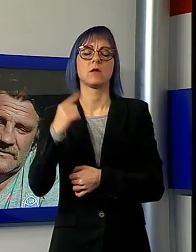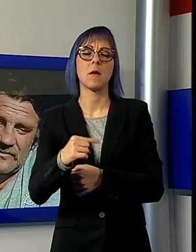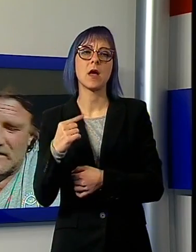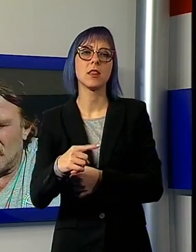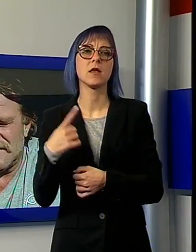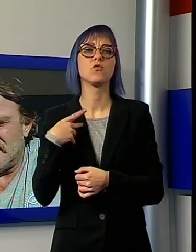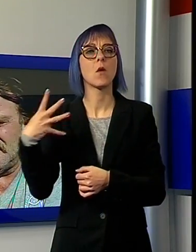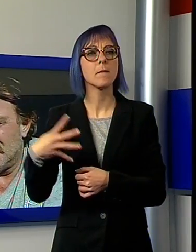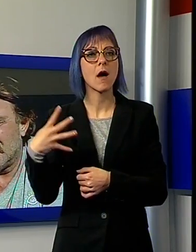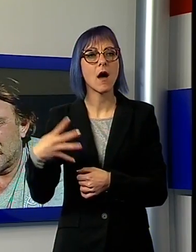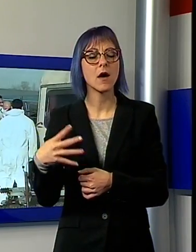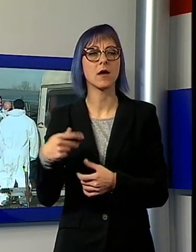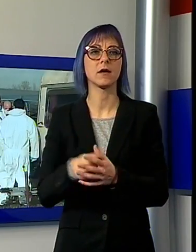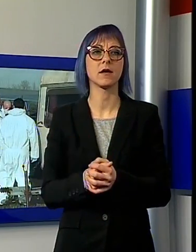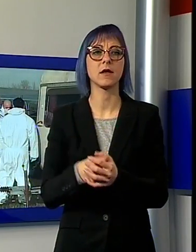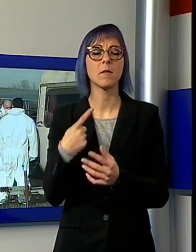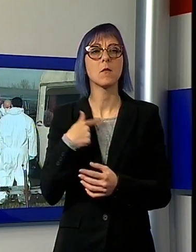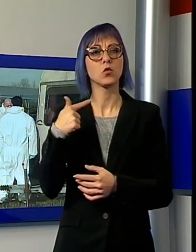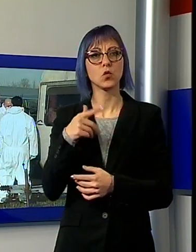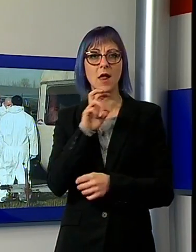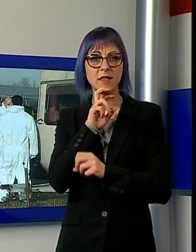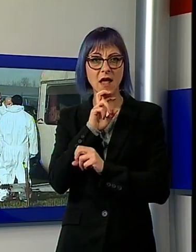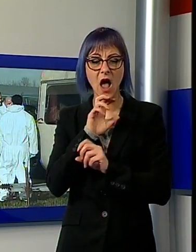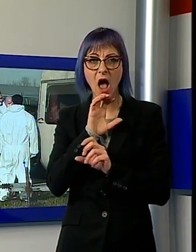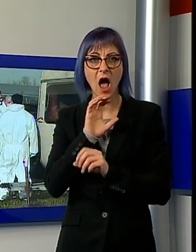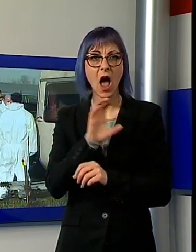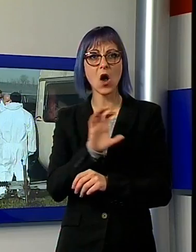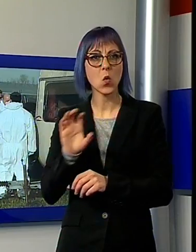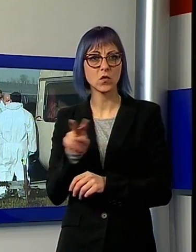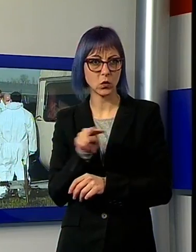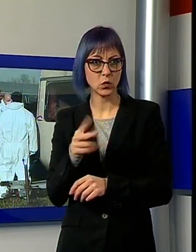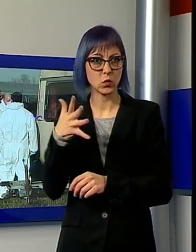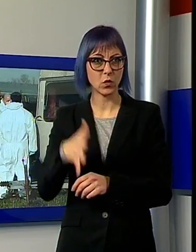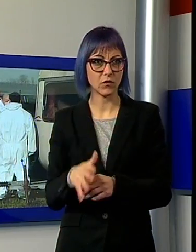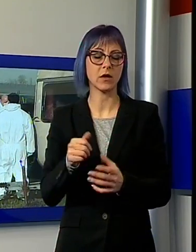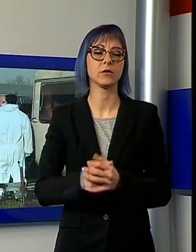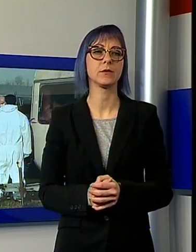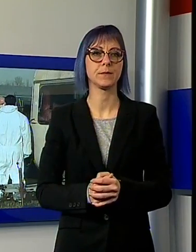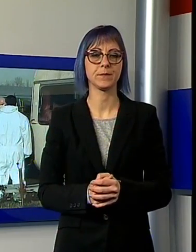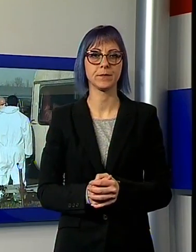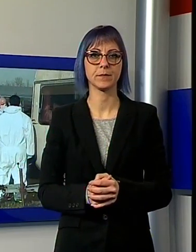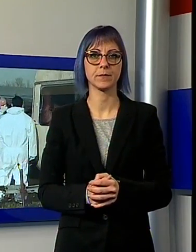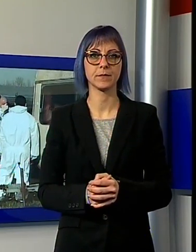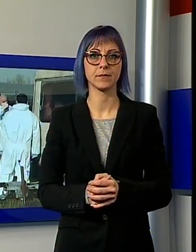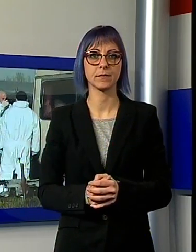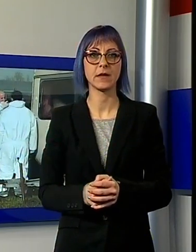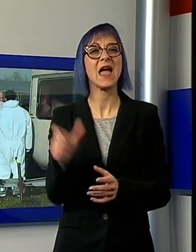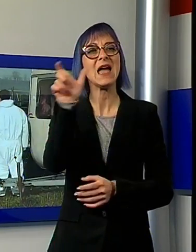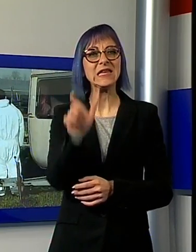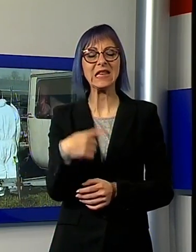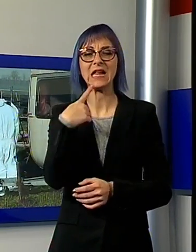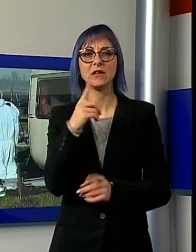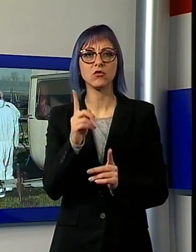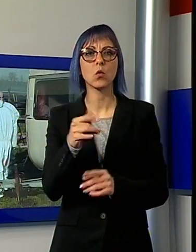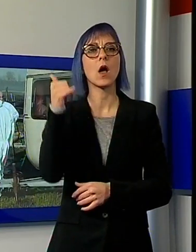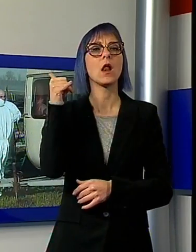processo assolto in primo grado. I resti delle due donne non sono mai stati ritrovati, ma nel nostro ordinamento la condanna per omicidio è a